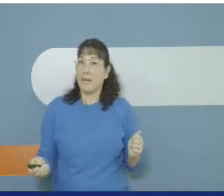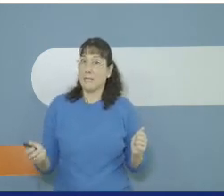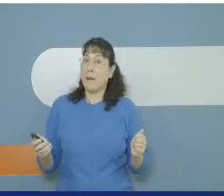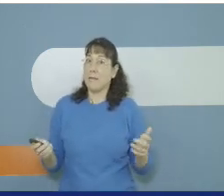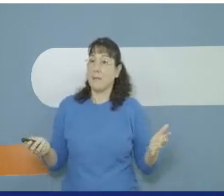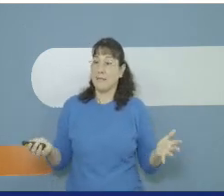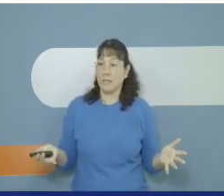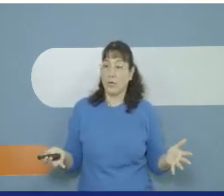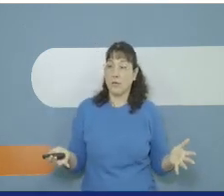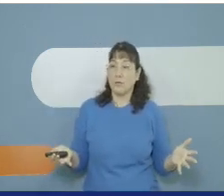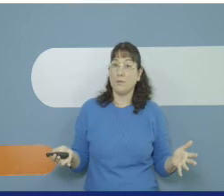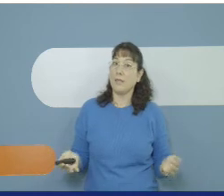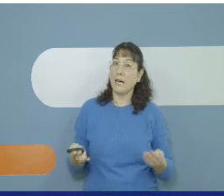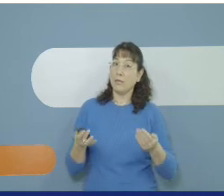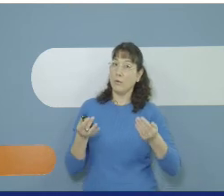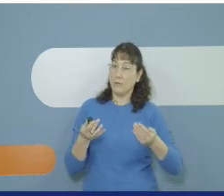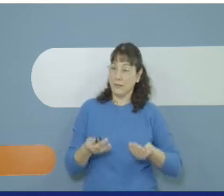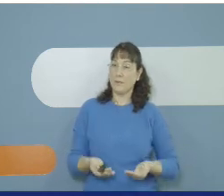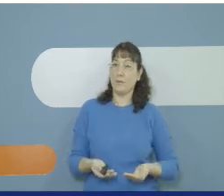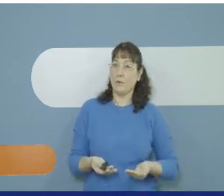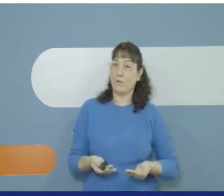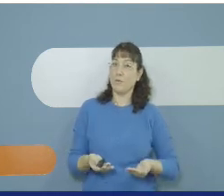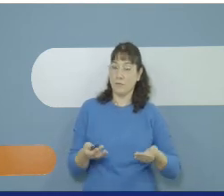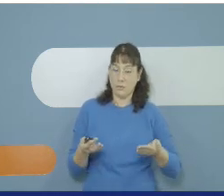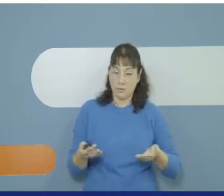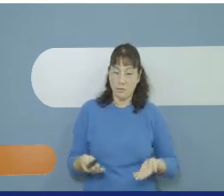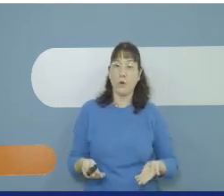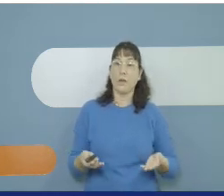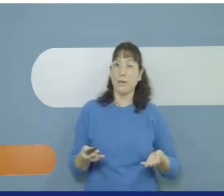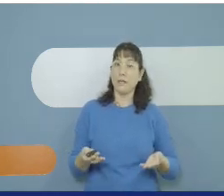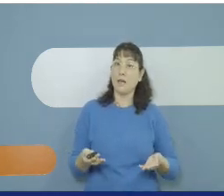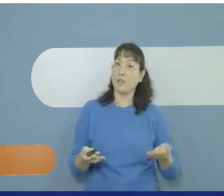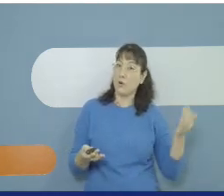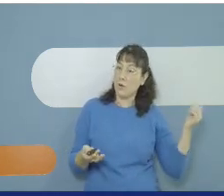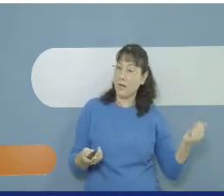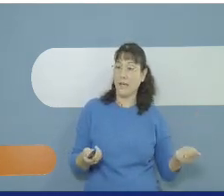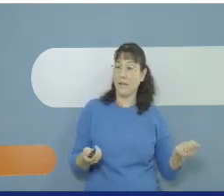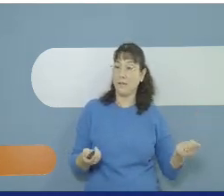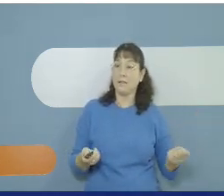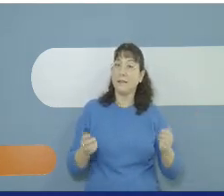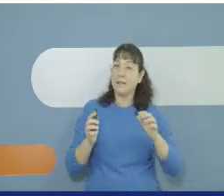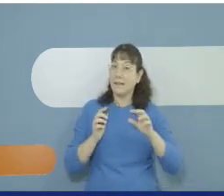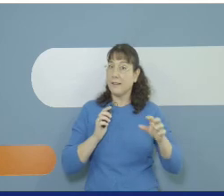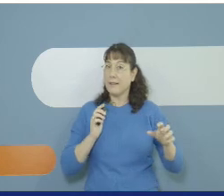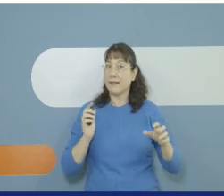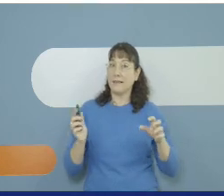אז מה בעצם עשינו היום? קראנו את הסיפור בוקר בעיר אחד של אור ראייל